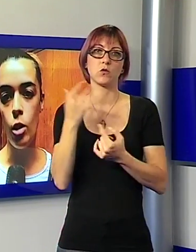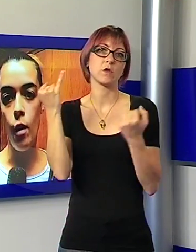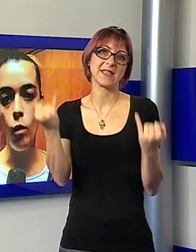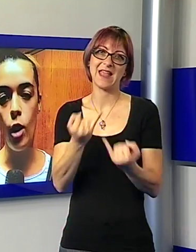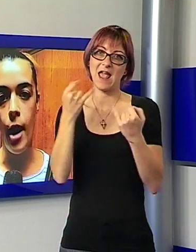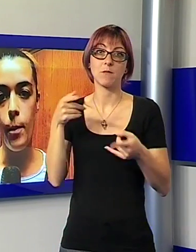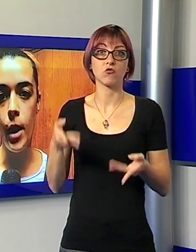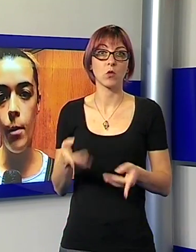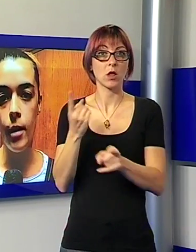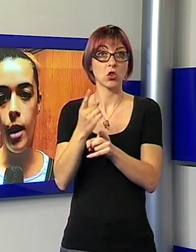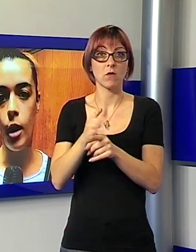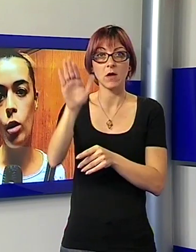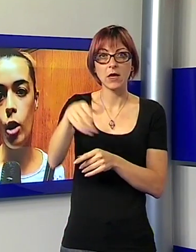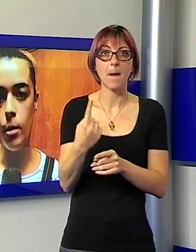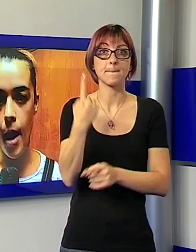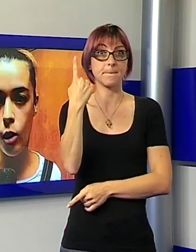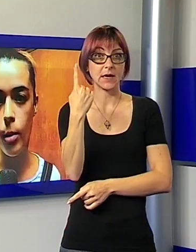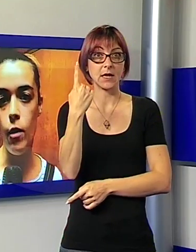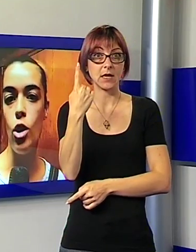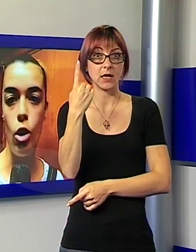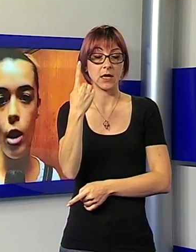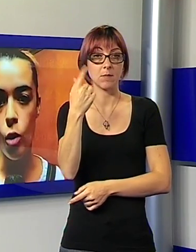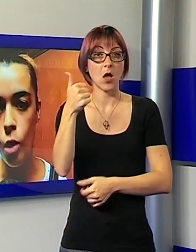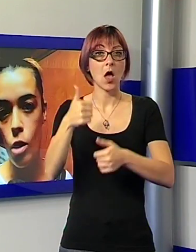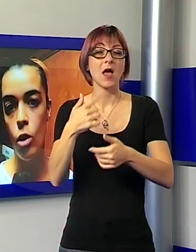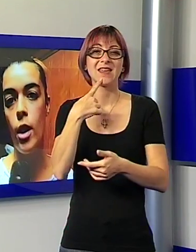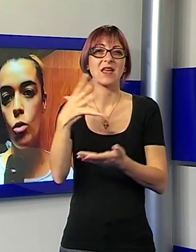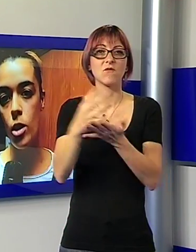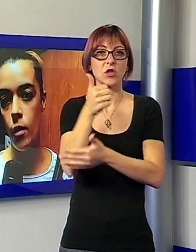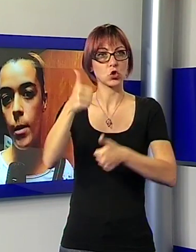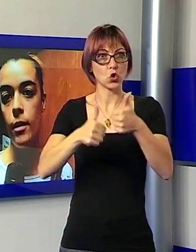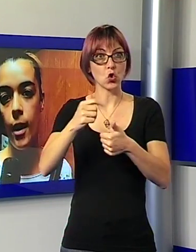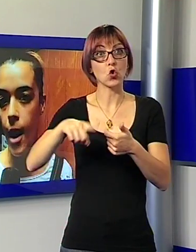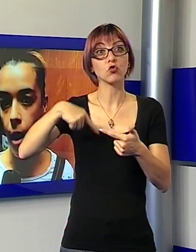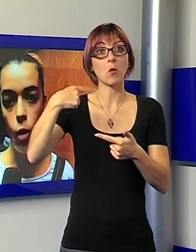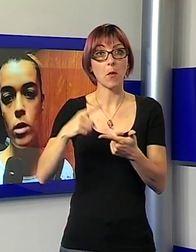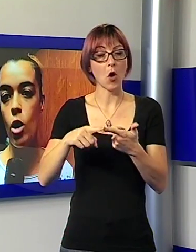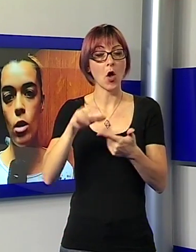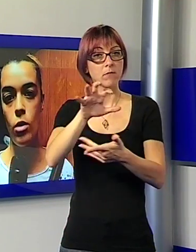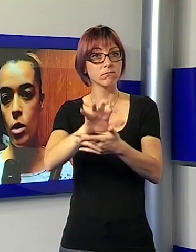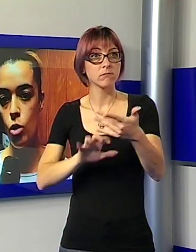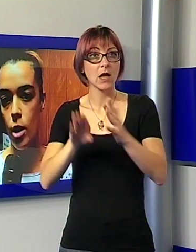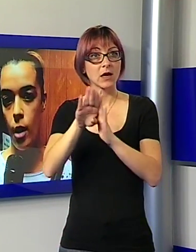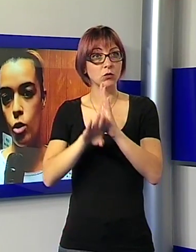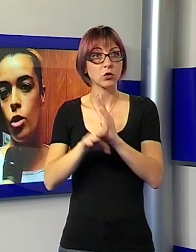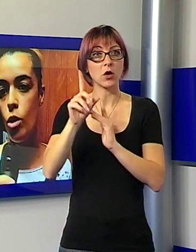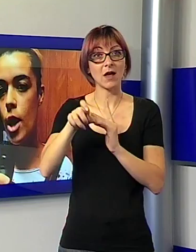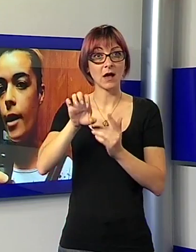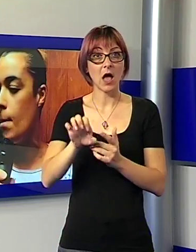doveva convocare prima dalla graduatoria di merito per i vincitori del concorso e successivamente da GAE. Questa cosa non sta succedendo, ci sono già i